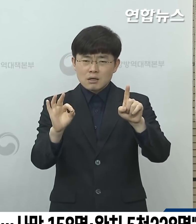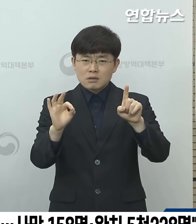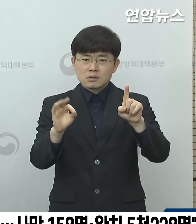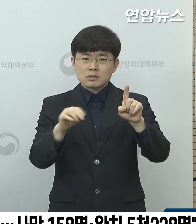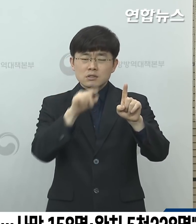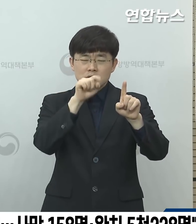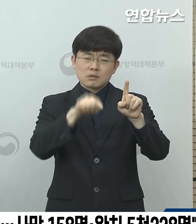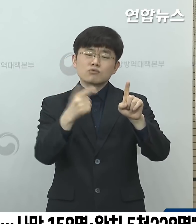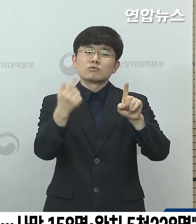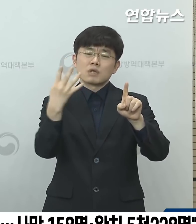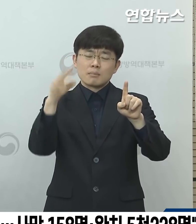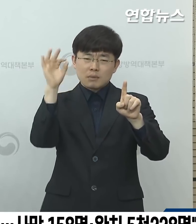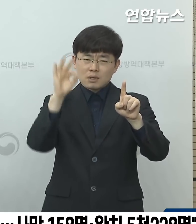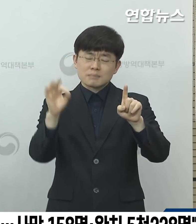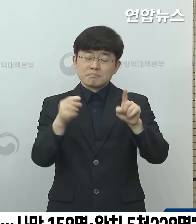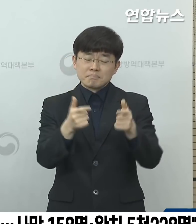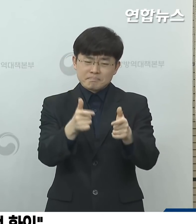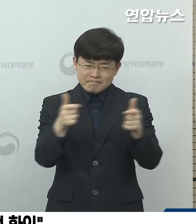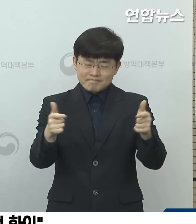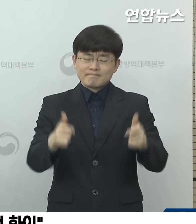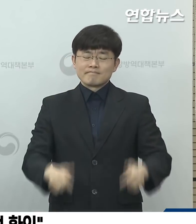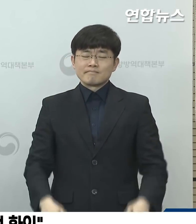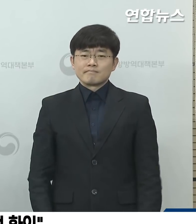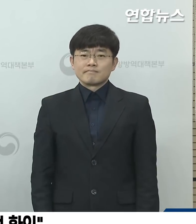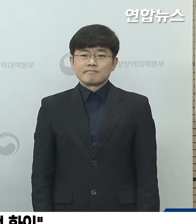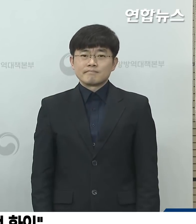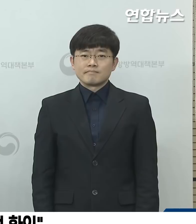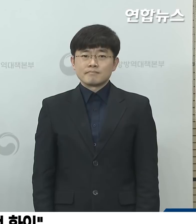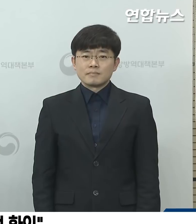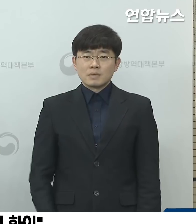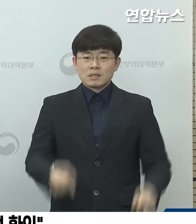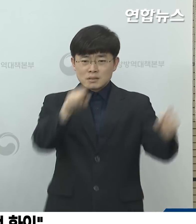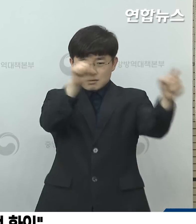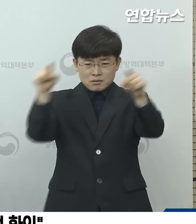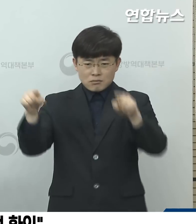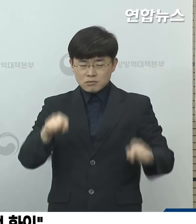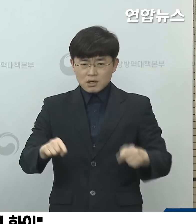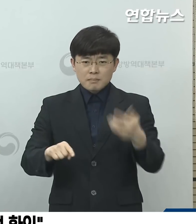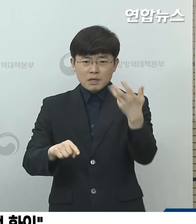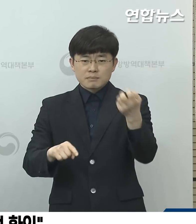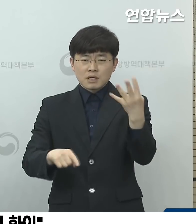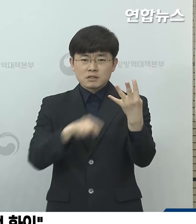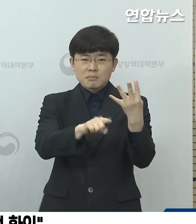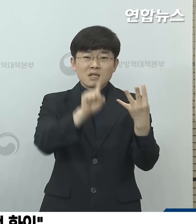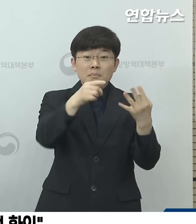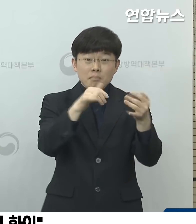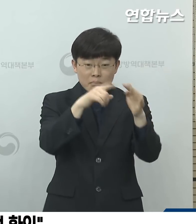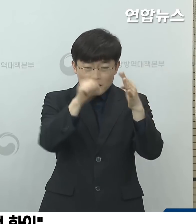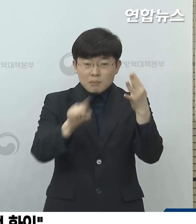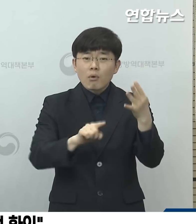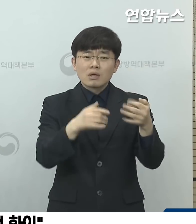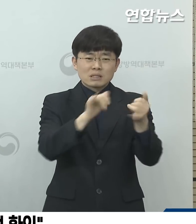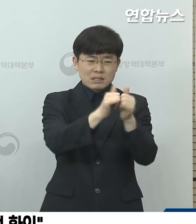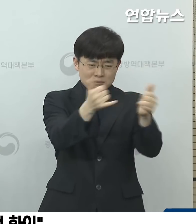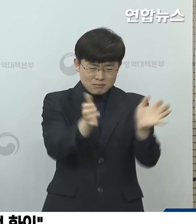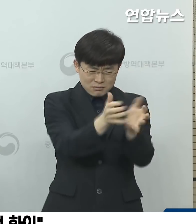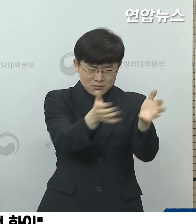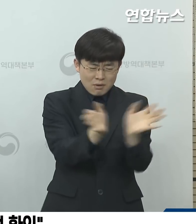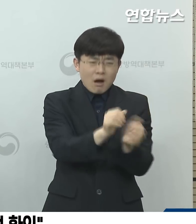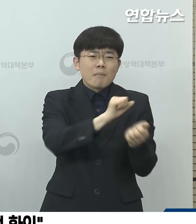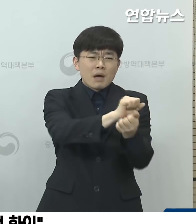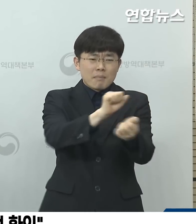증가한 상황입니다. 현재 전국적으로 약 84.1%가 집단 발생과